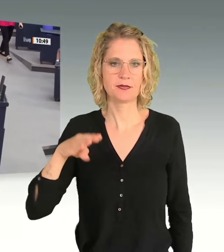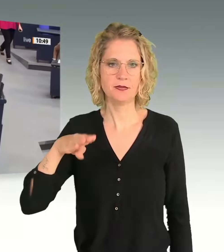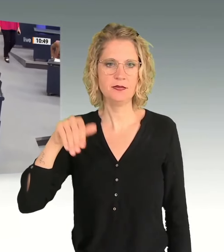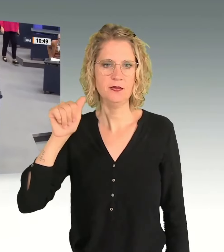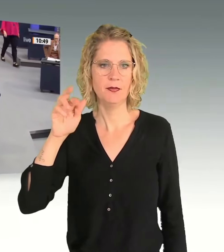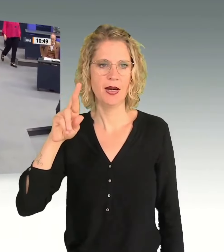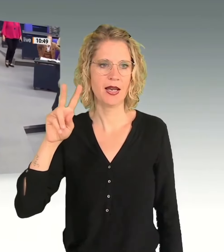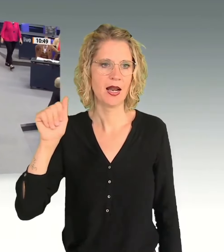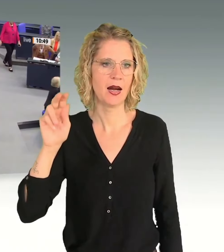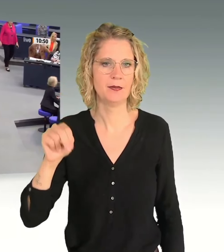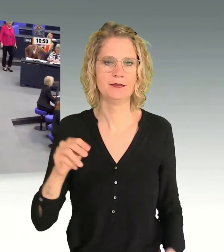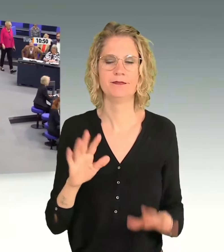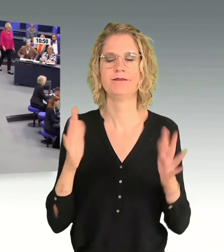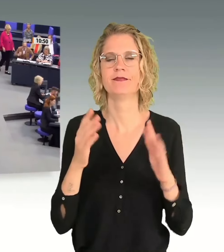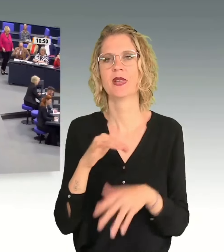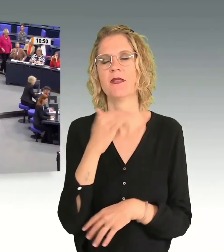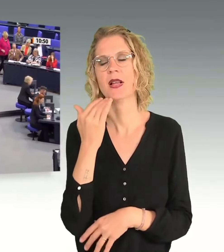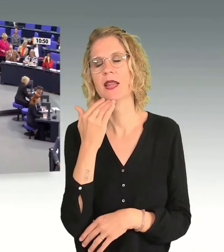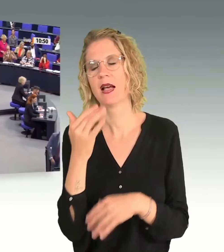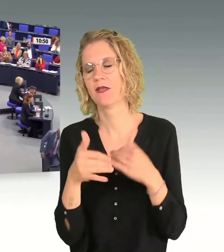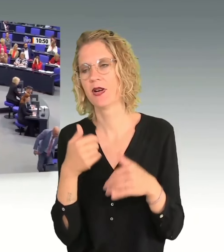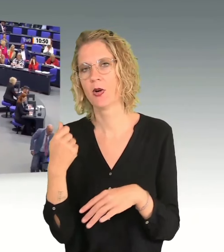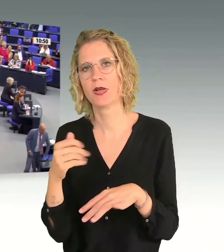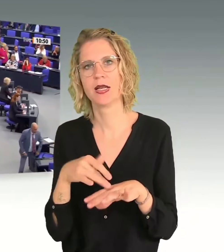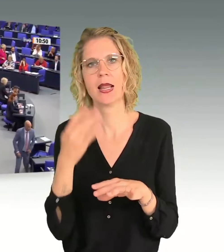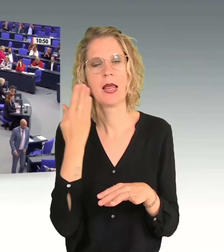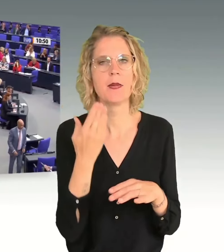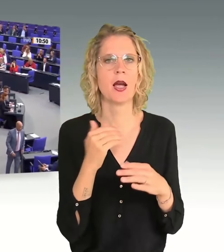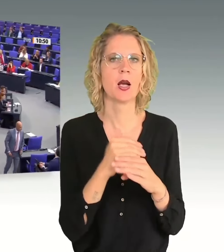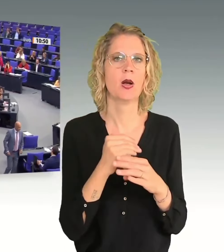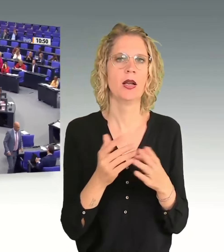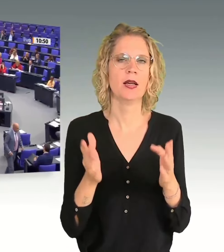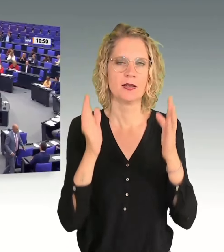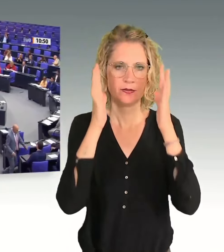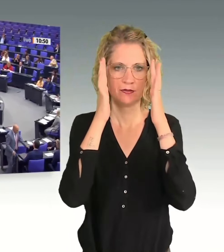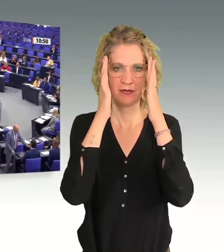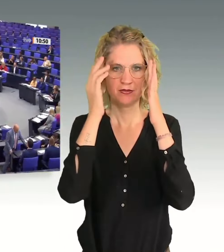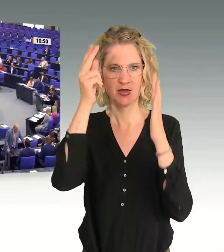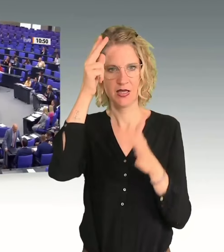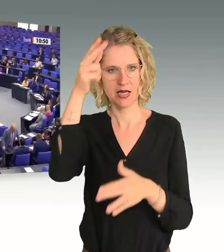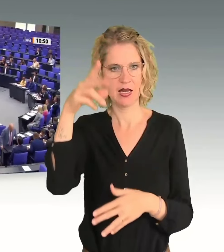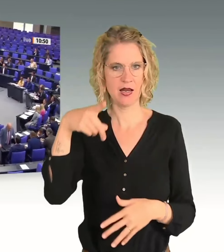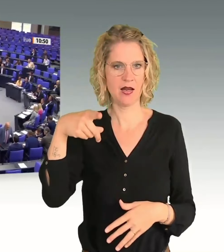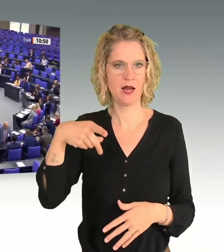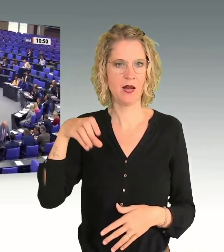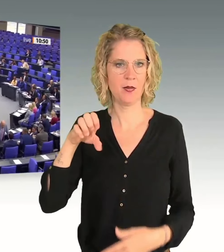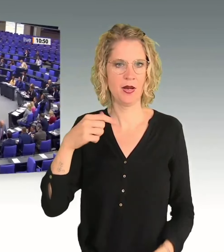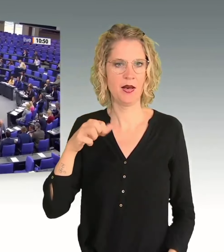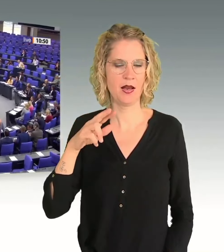Vielen Dank, Frau Präsidentin! Liebe Kolleginnen und Kollegen, Herr Petterka hat gerade hier wieder